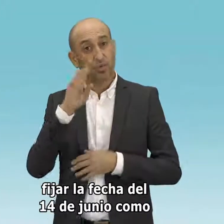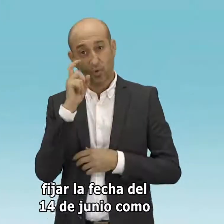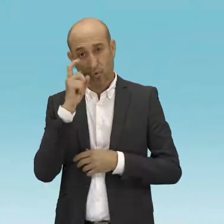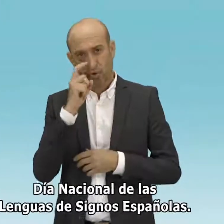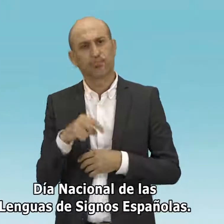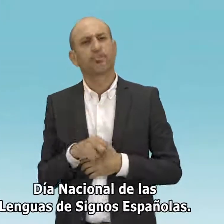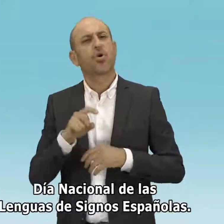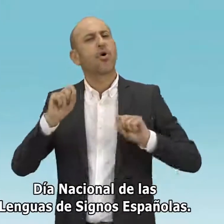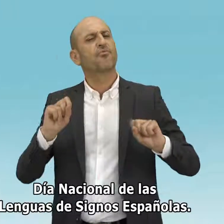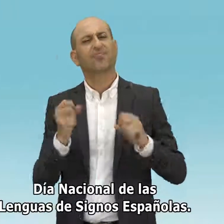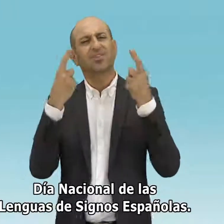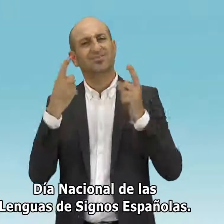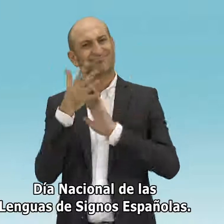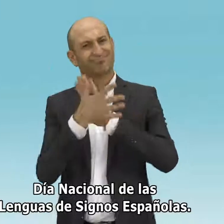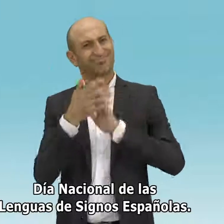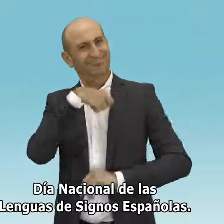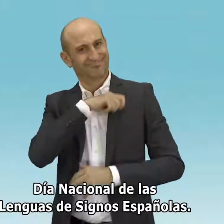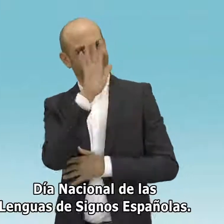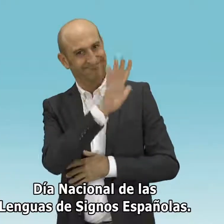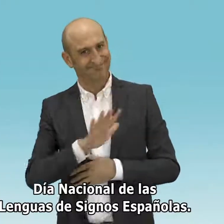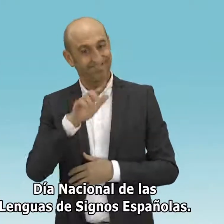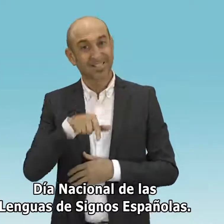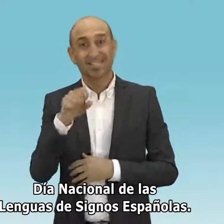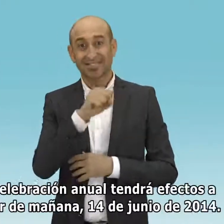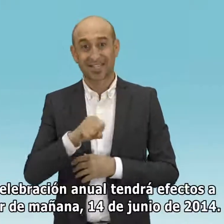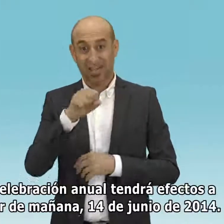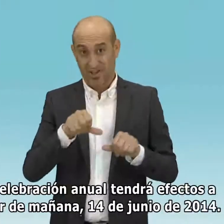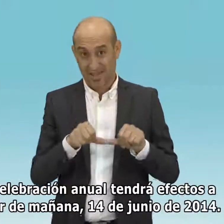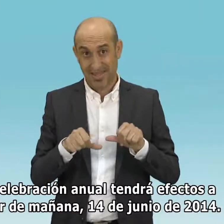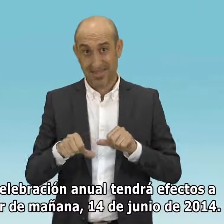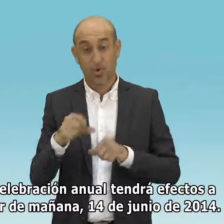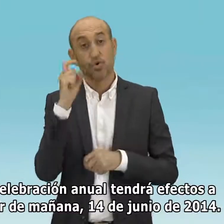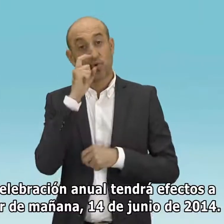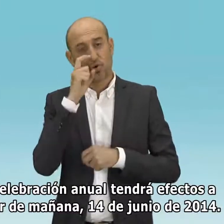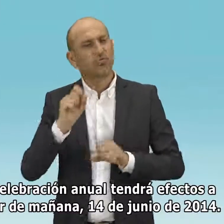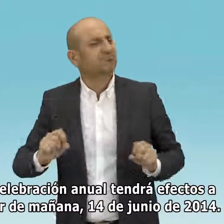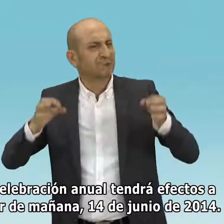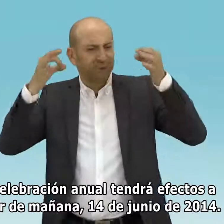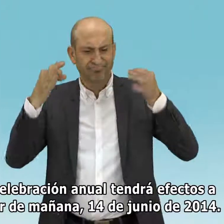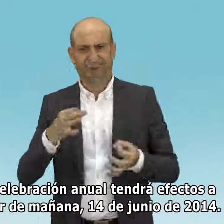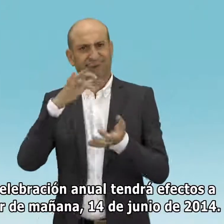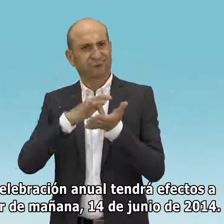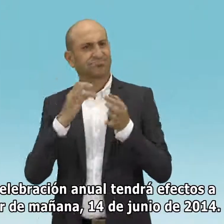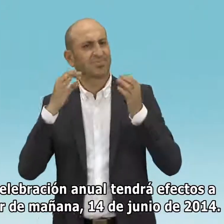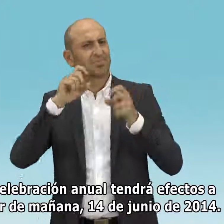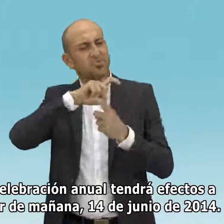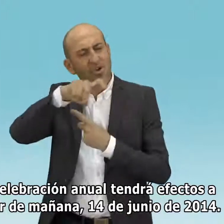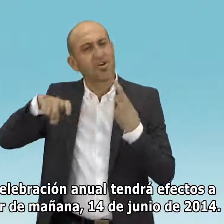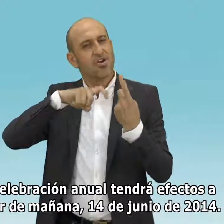como Día Nacional de las Lenguas de Signos Españolas. La celebración anual tendrá efectos a partir de mañana